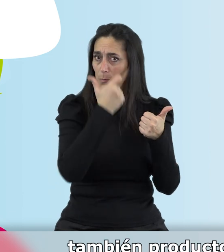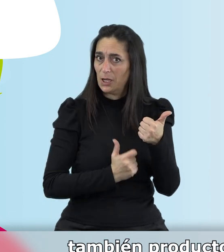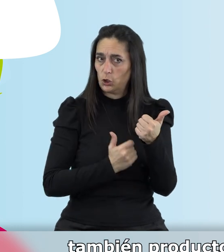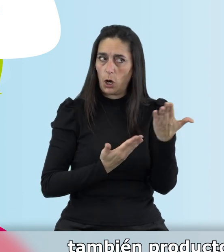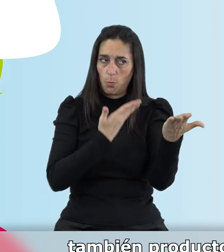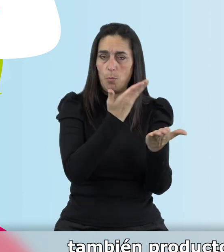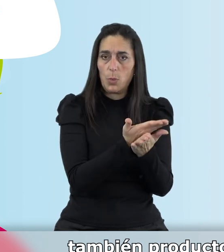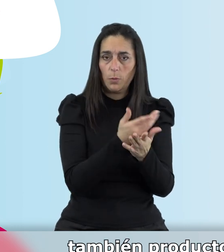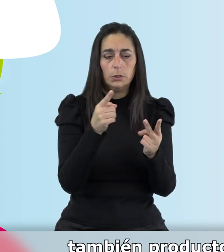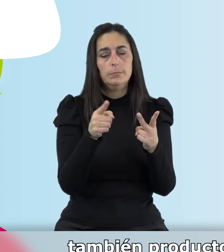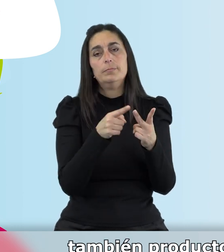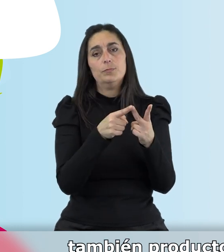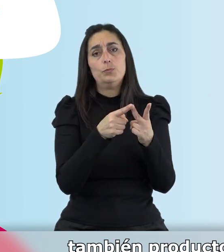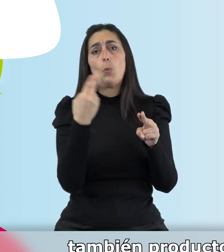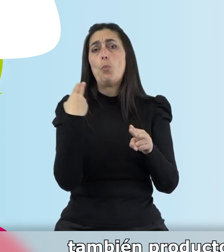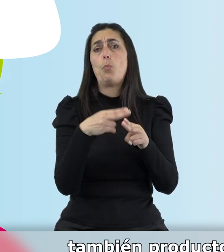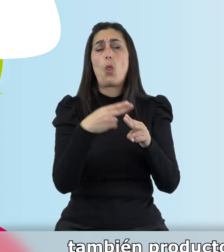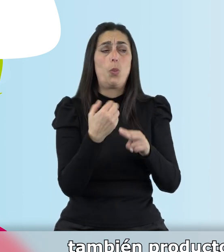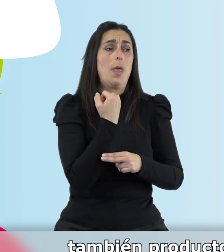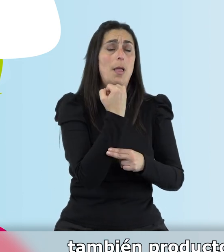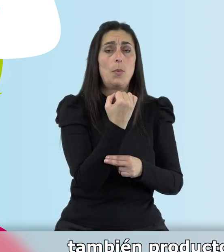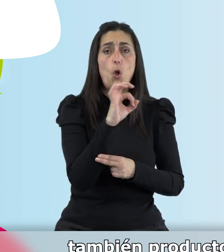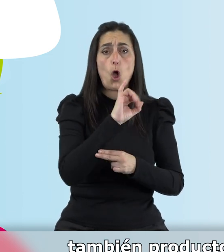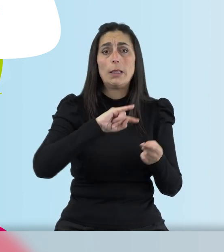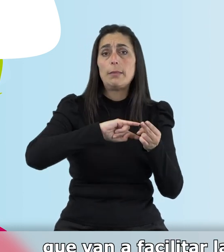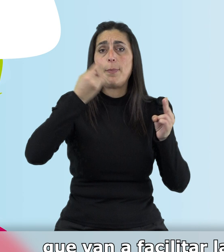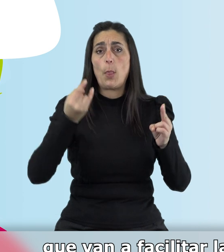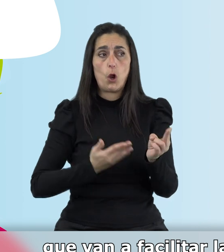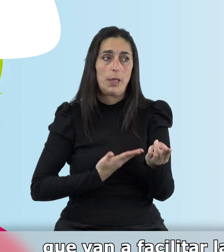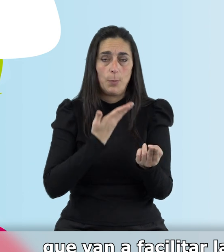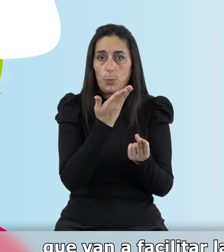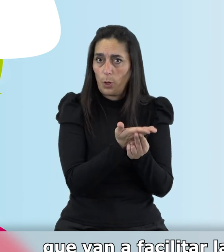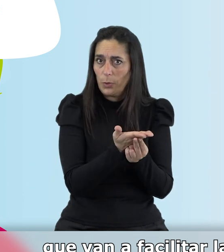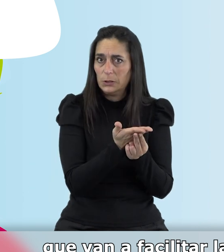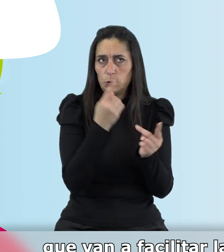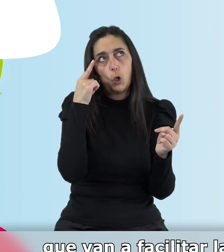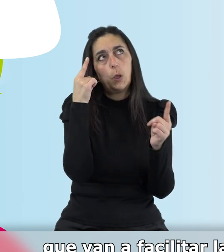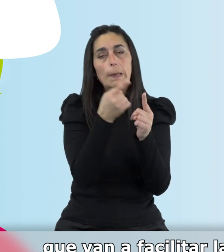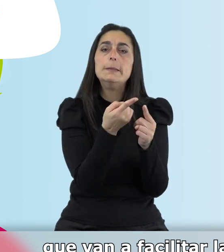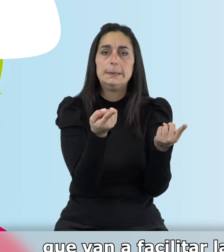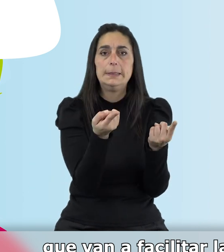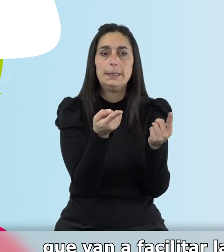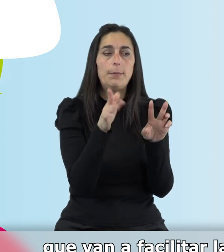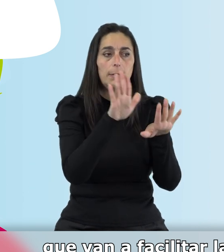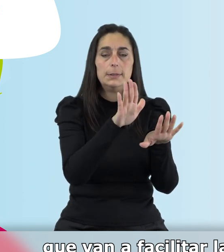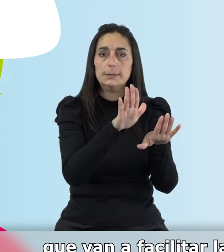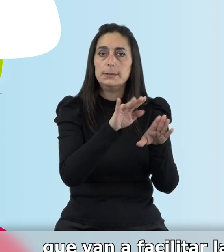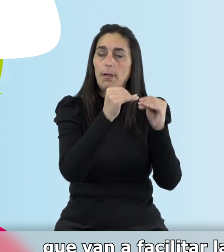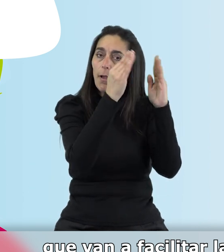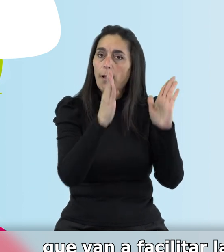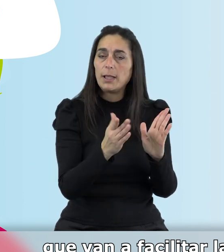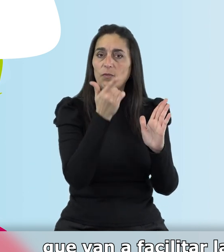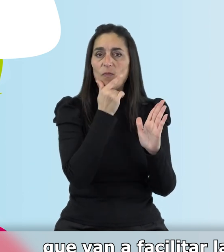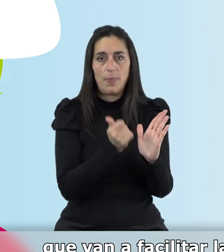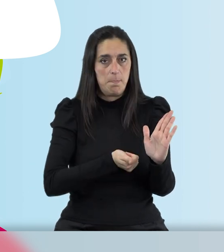también productos de apoyo y productos tecnológicos que van a facilitar la permanencia de estas